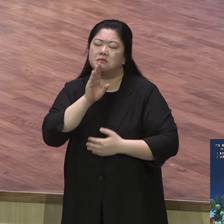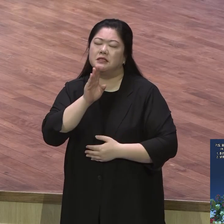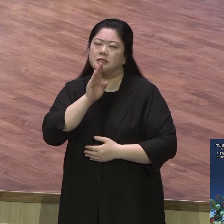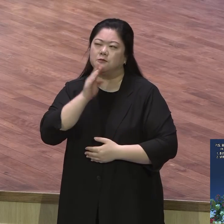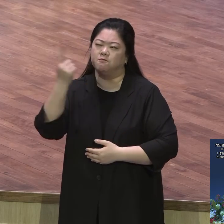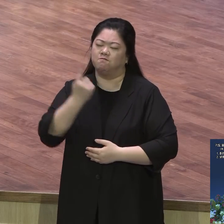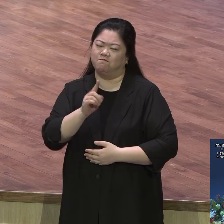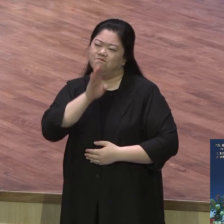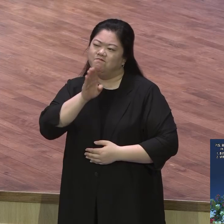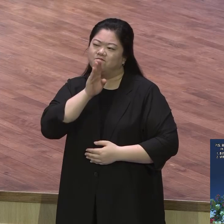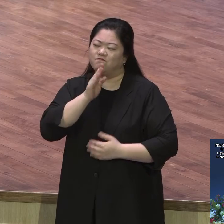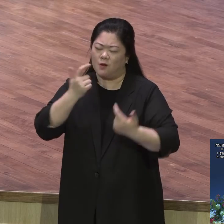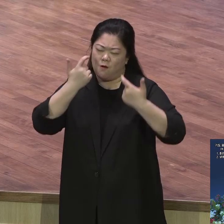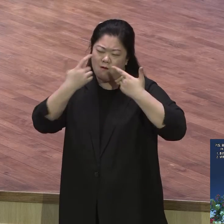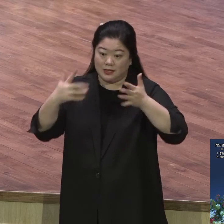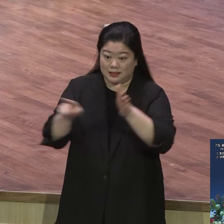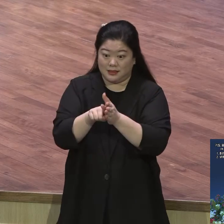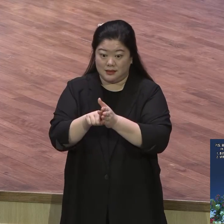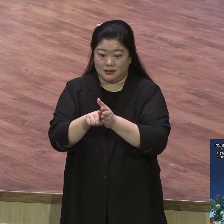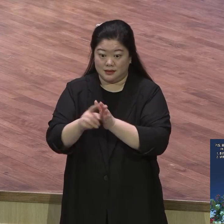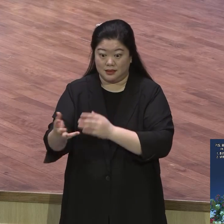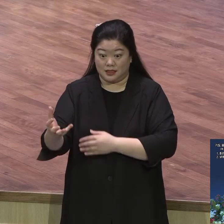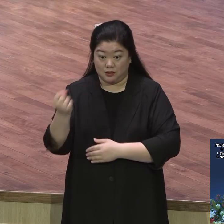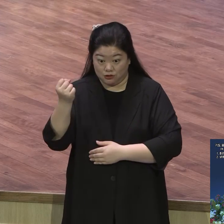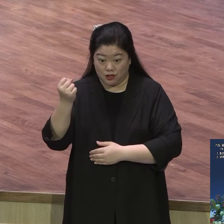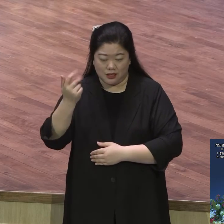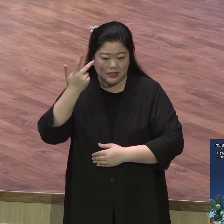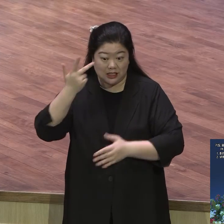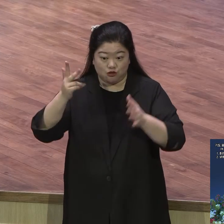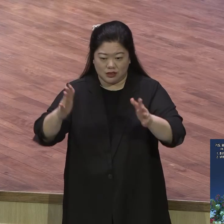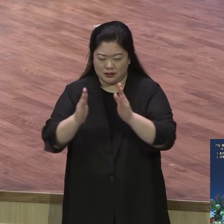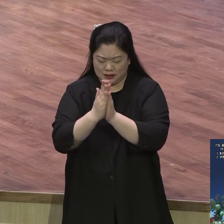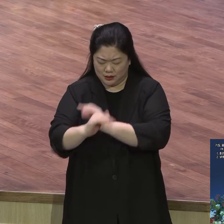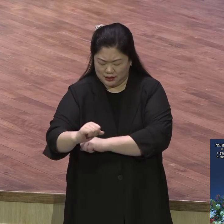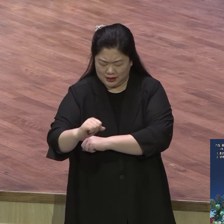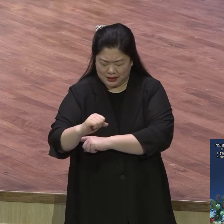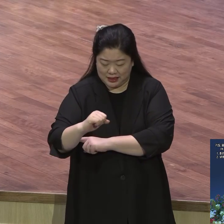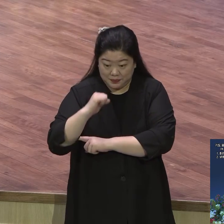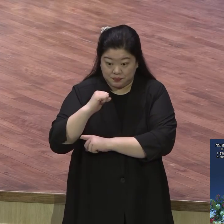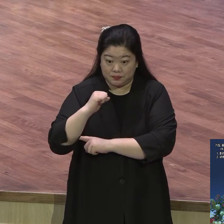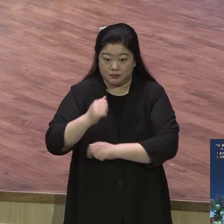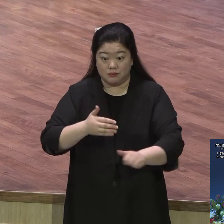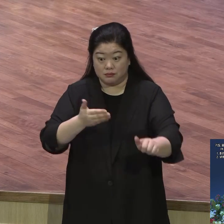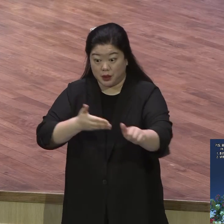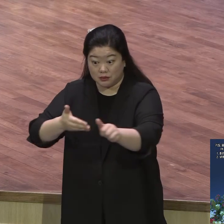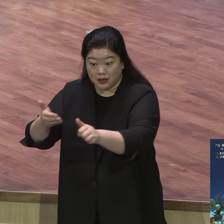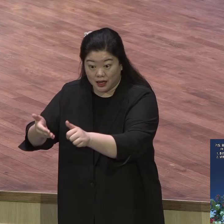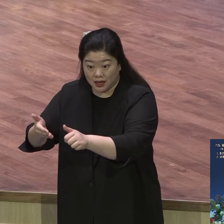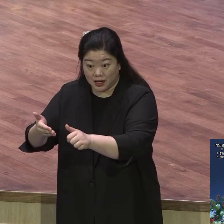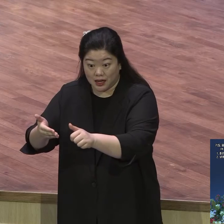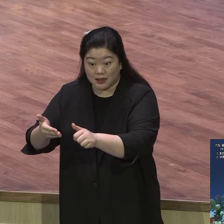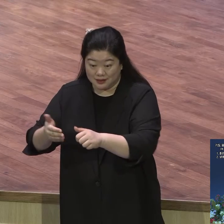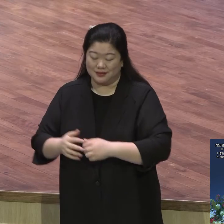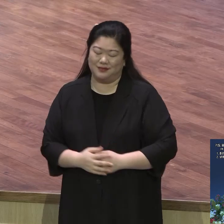응답받고 정말 활기찬 기도의 최강자가 되라고 말씀 주었어요 이 말씀 여러분들에게 제목 축복합니다